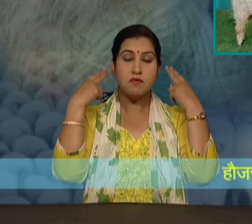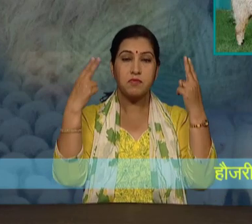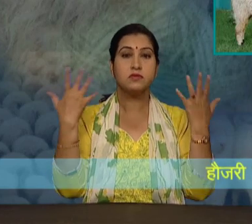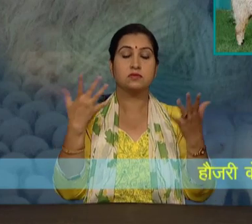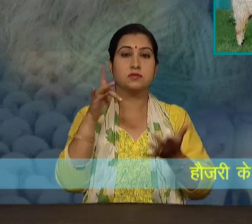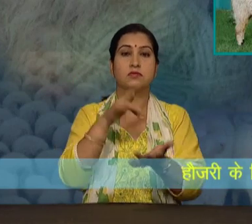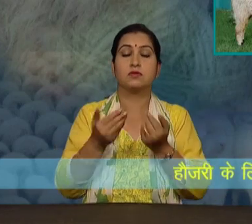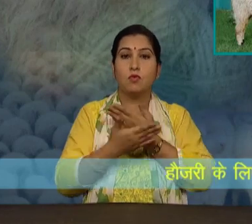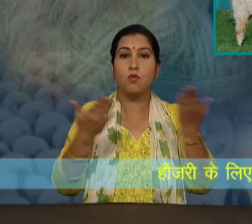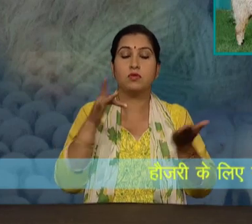पाटनवाडी